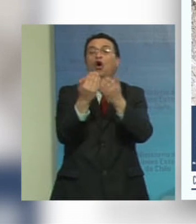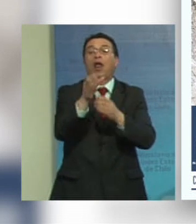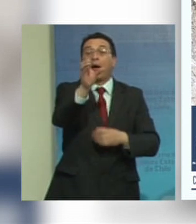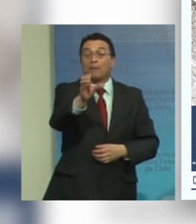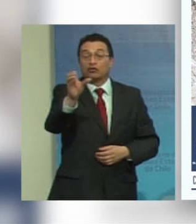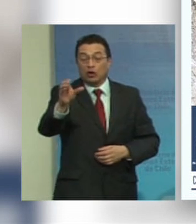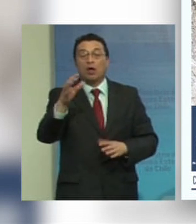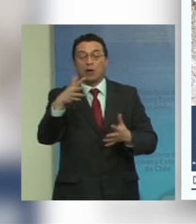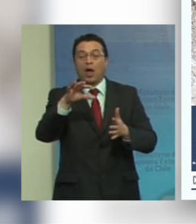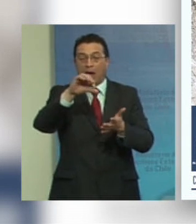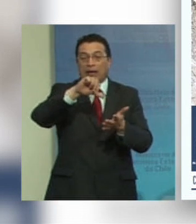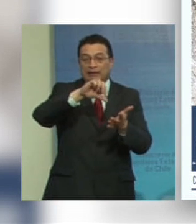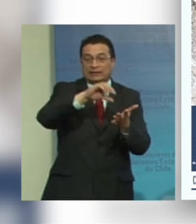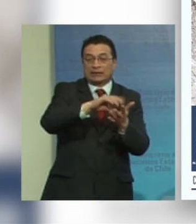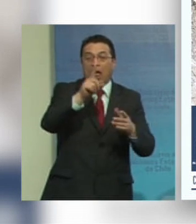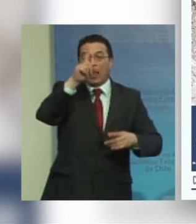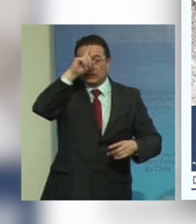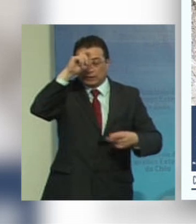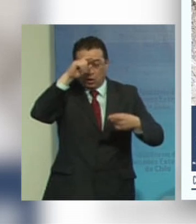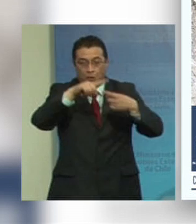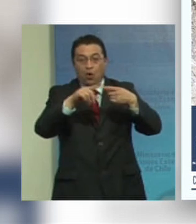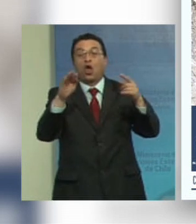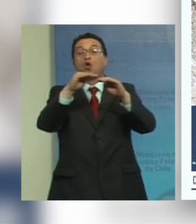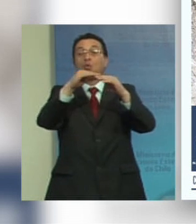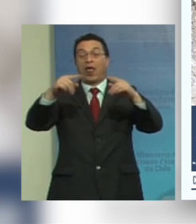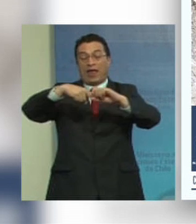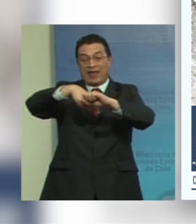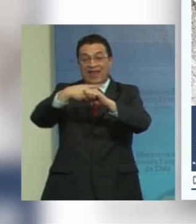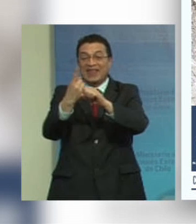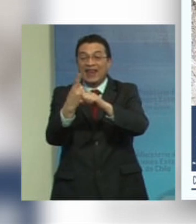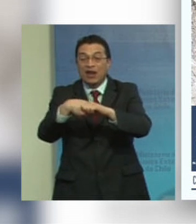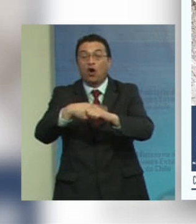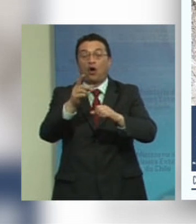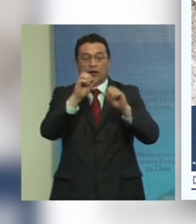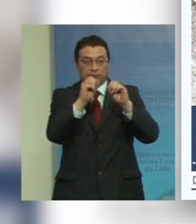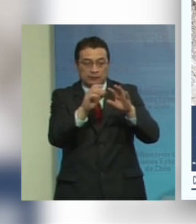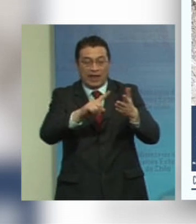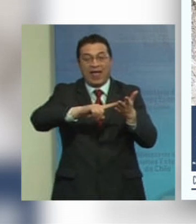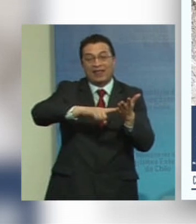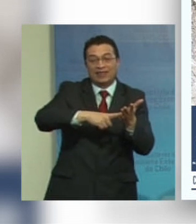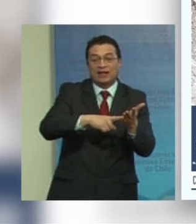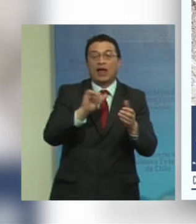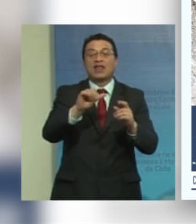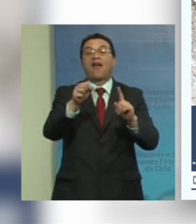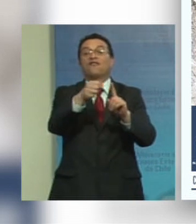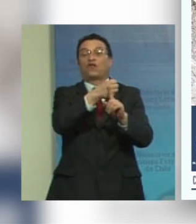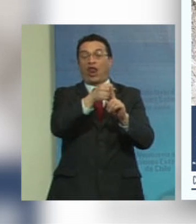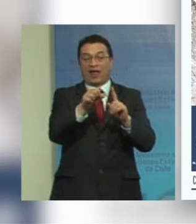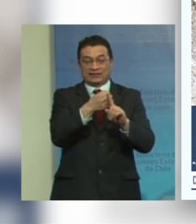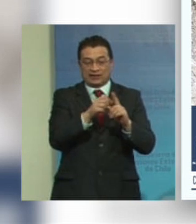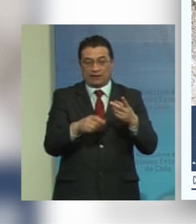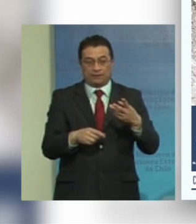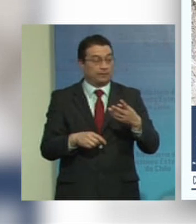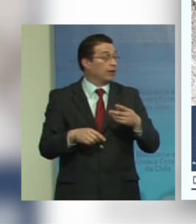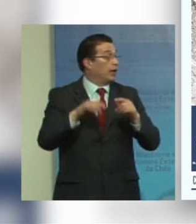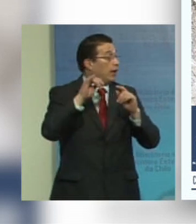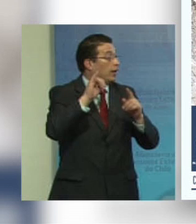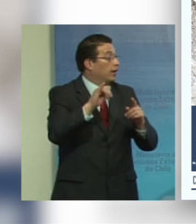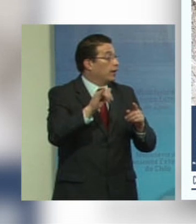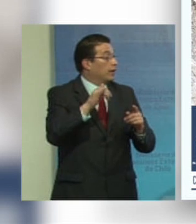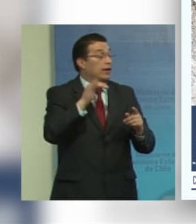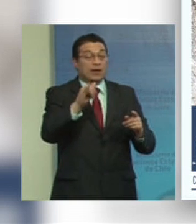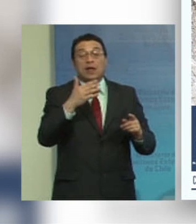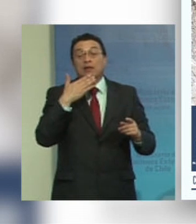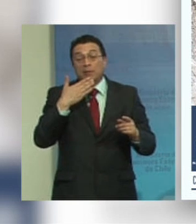son centrales como salud igualdad de género capacitación educación técnica violencia y además evidentemente